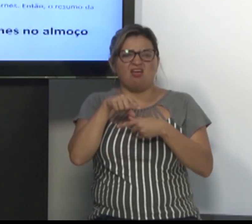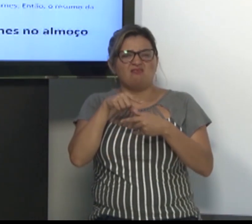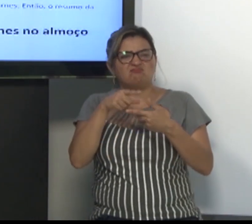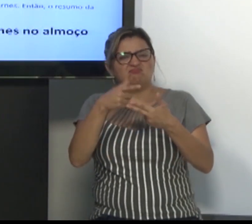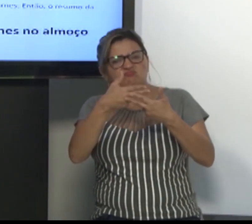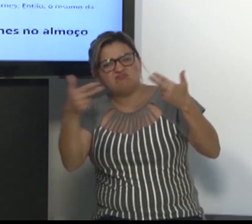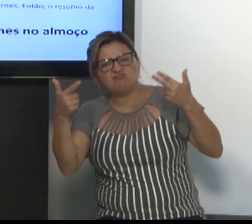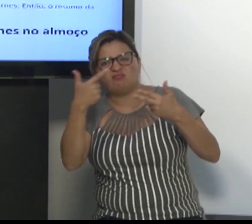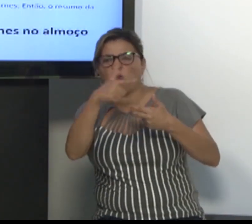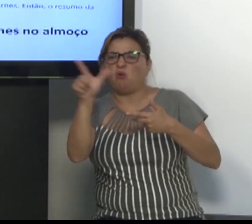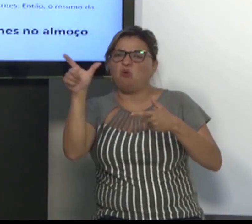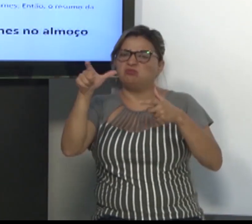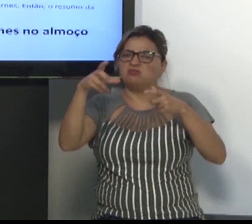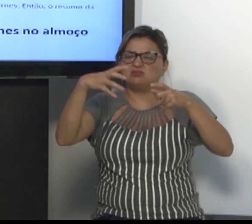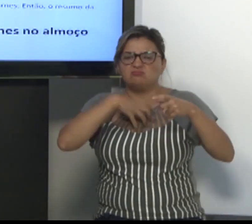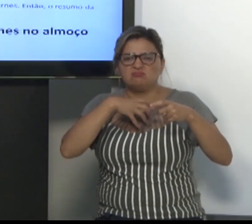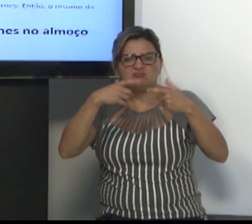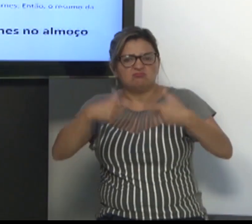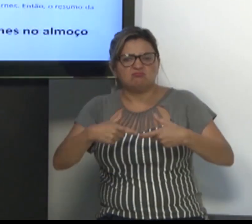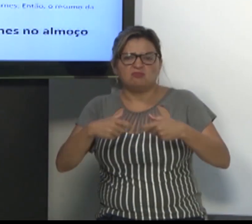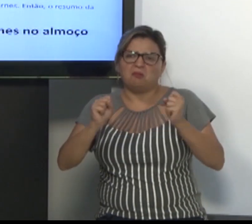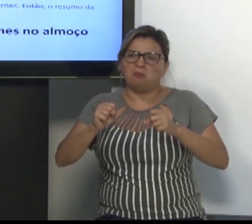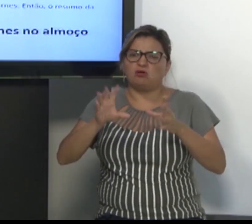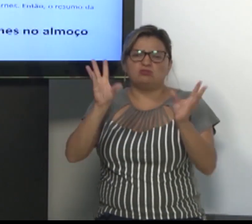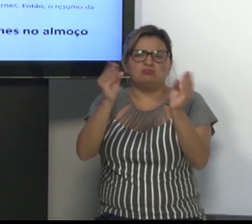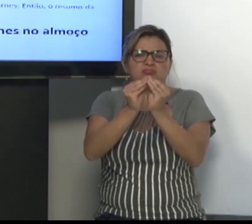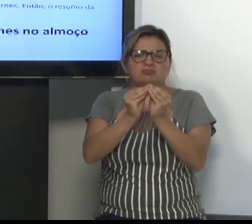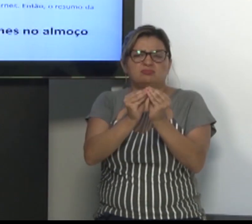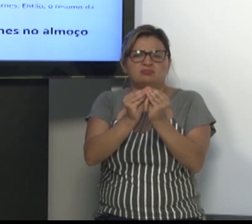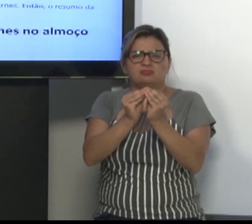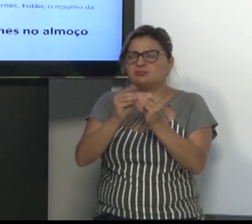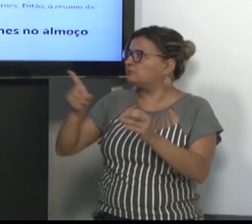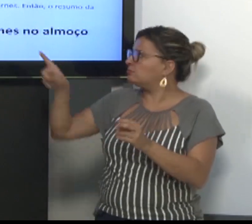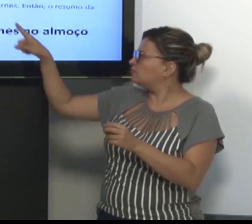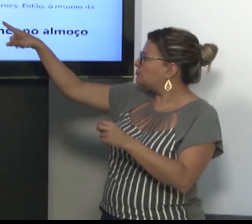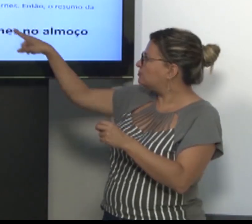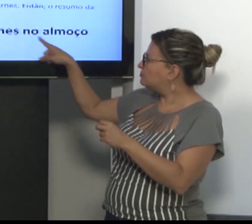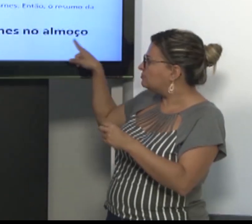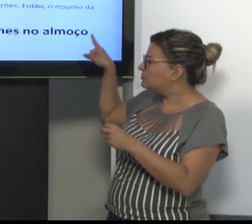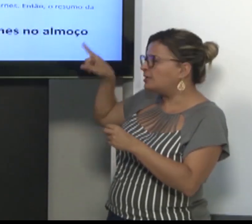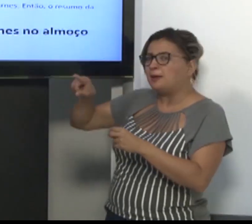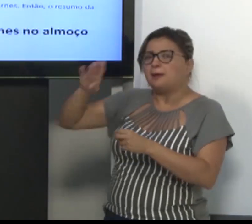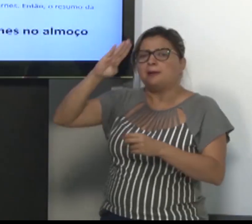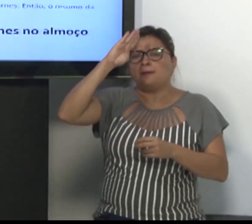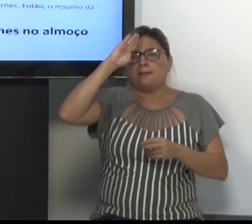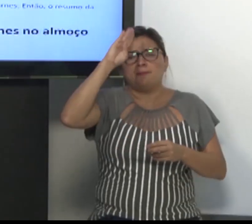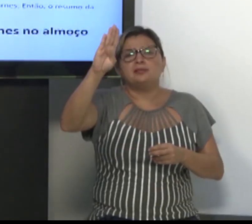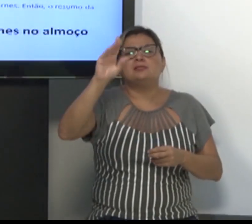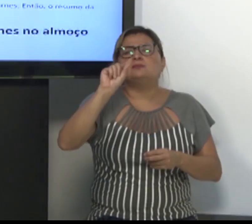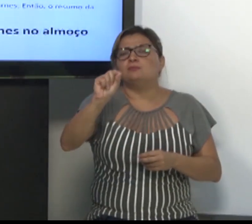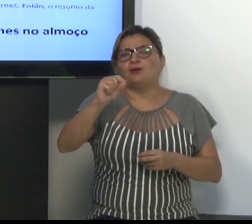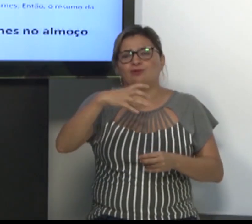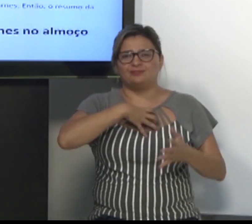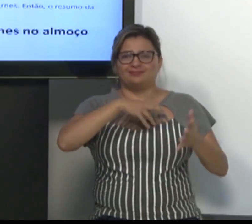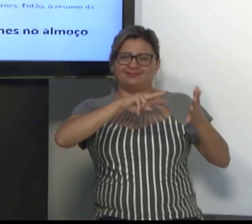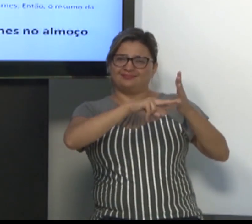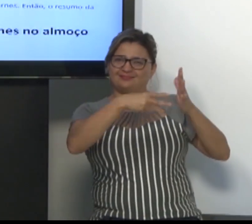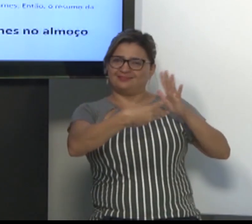o intérprete, ele precisa considerar o significado e compreender.